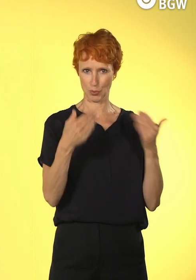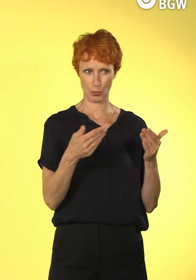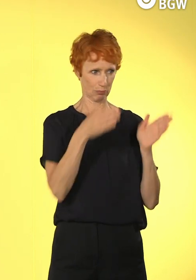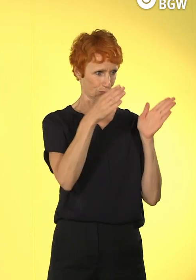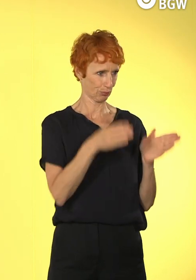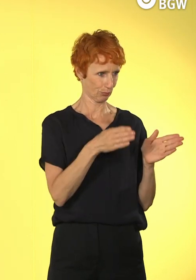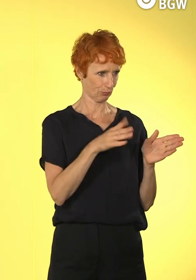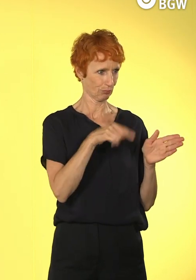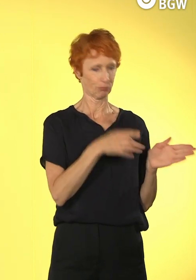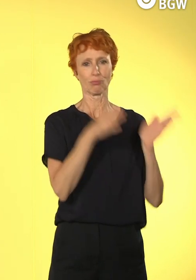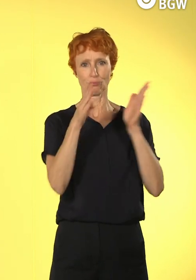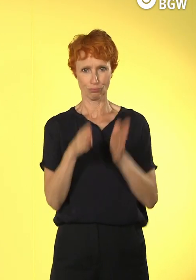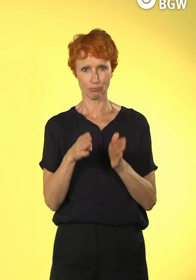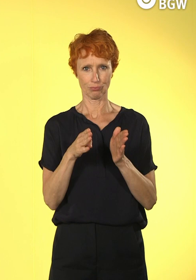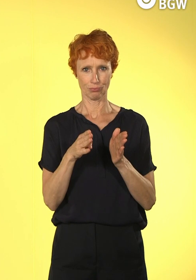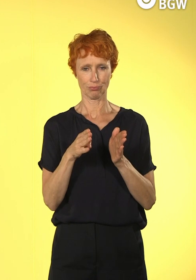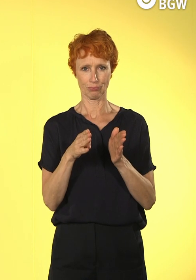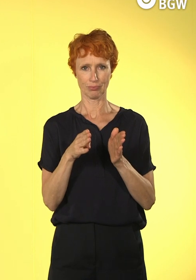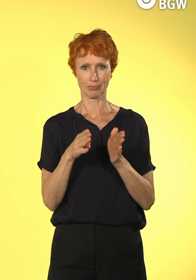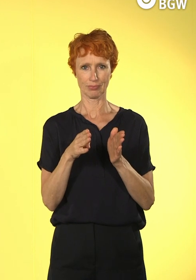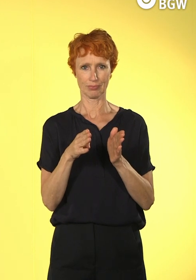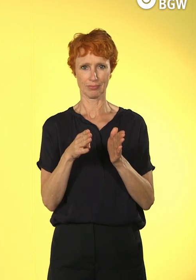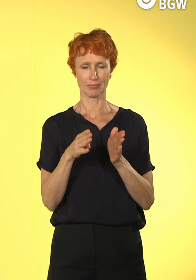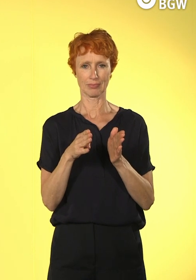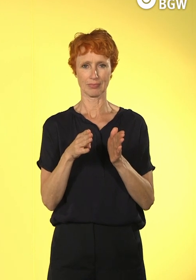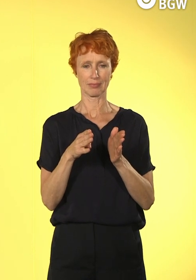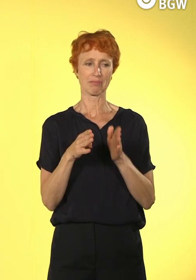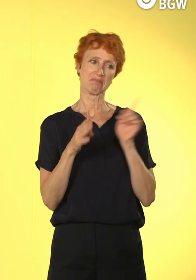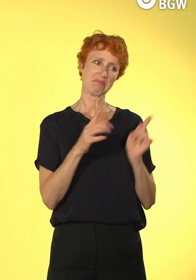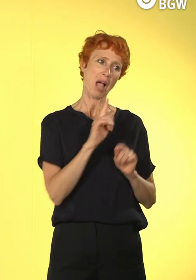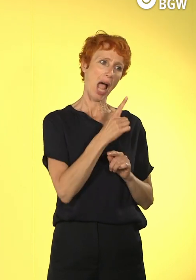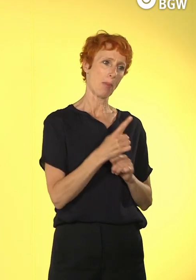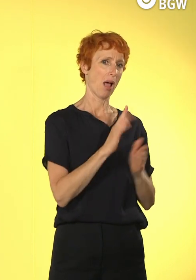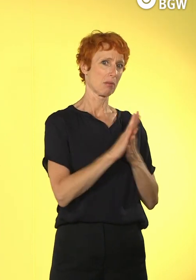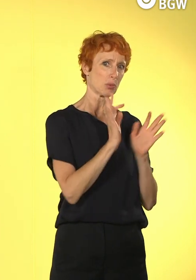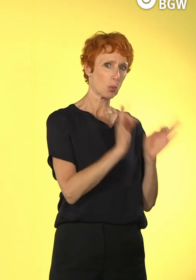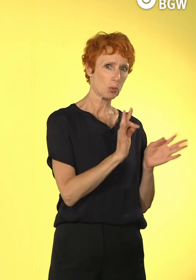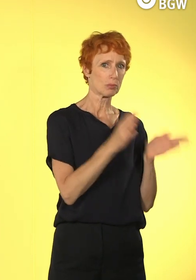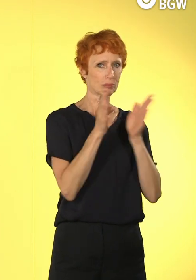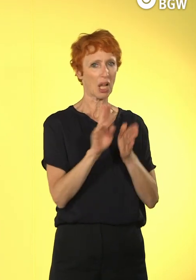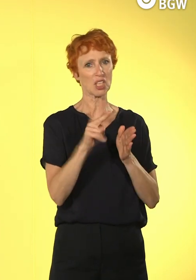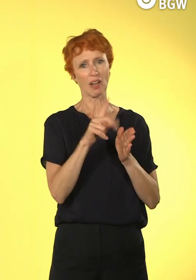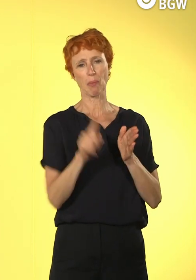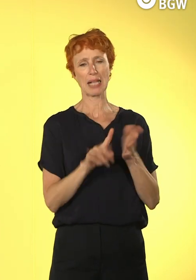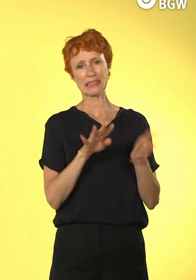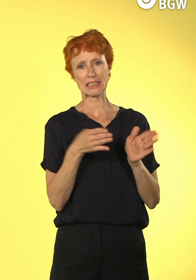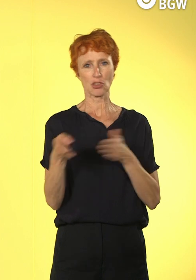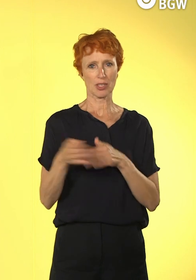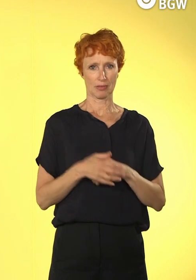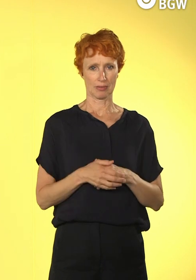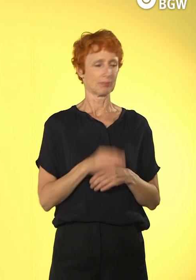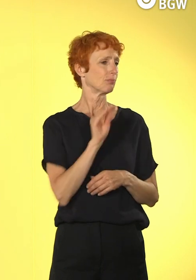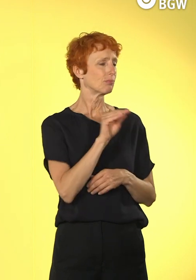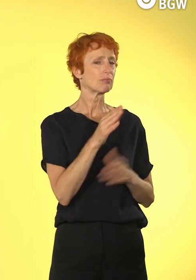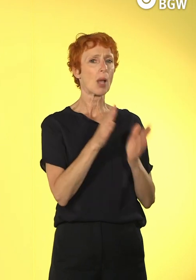und ich und dann nochmal eine andere Mitarbeitende und ich. Und einmal hat es gut geklappt und einmal nicht so gut. Ich habe dann gesagt, überzeugen Sie mich mal,